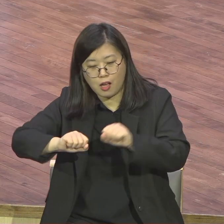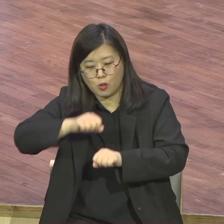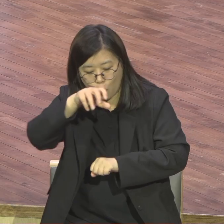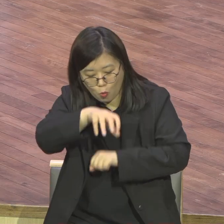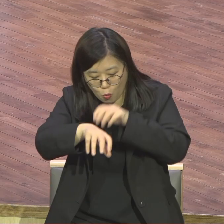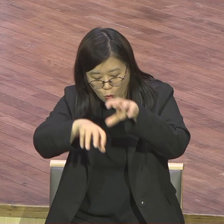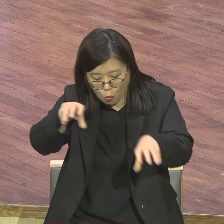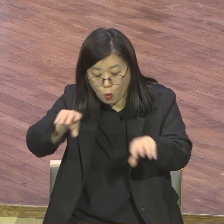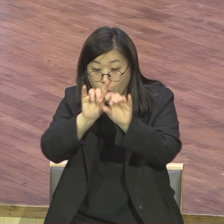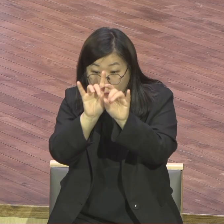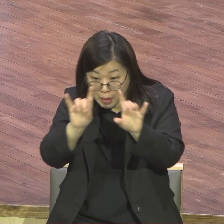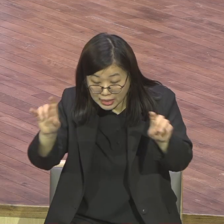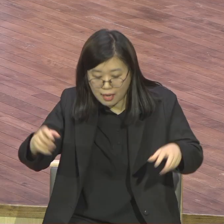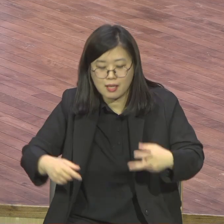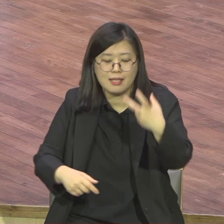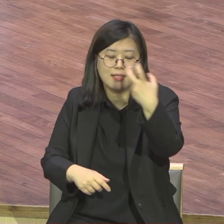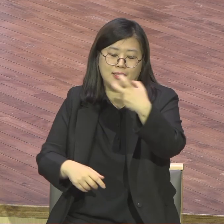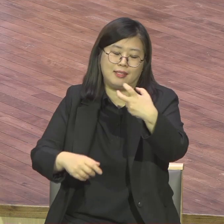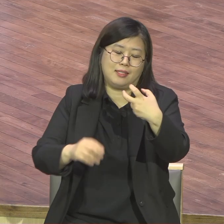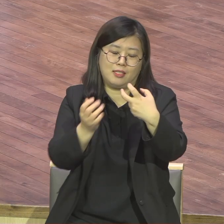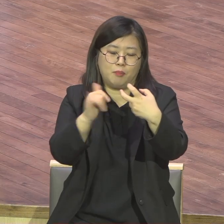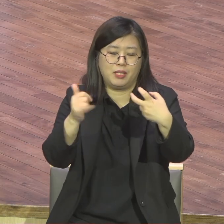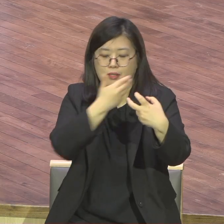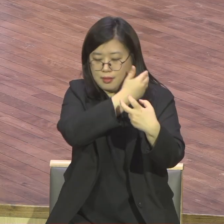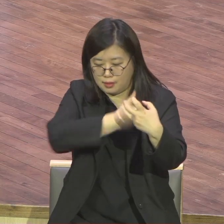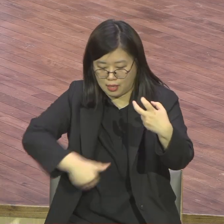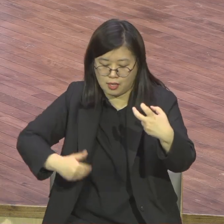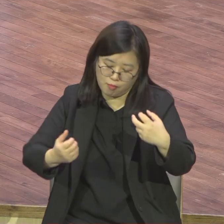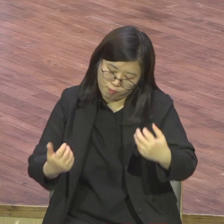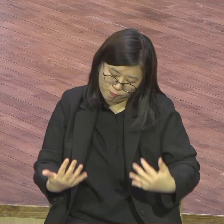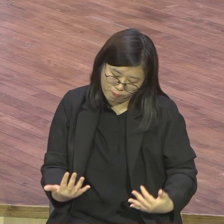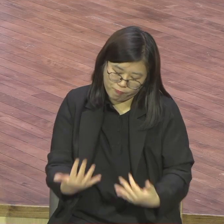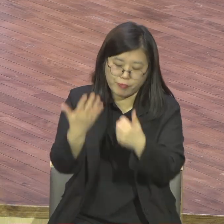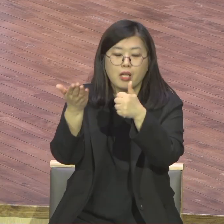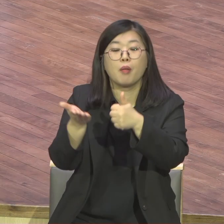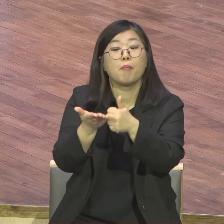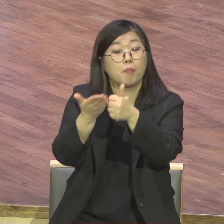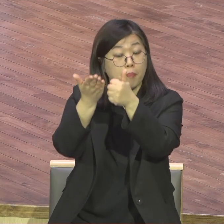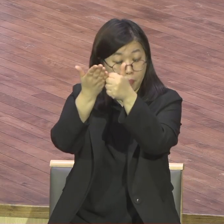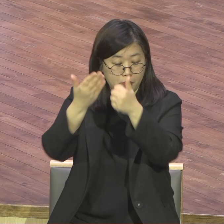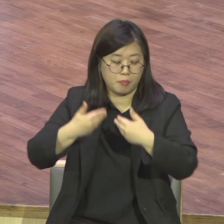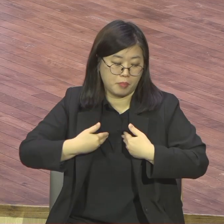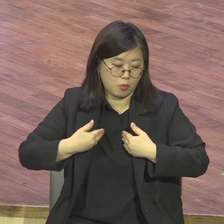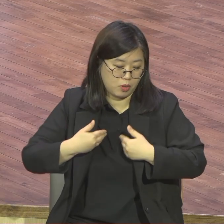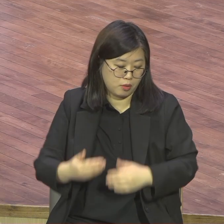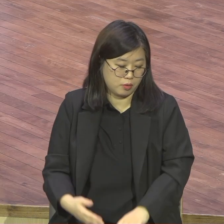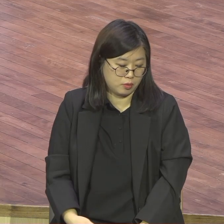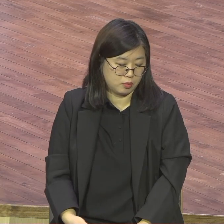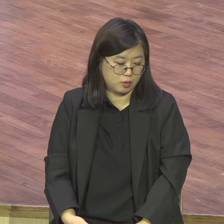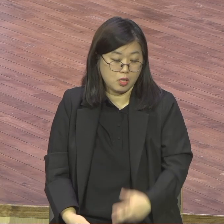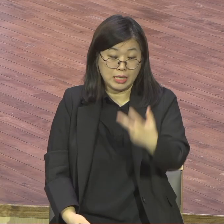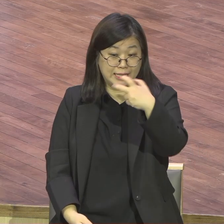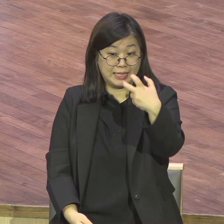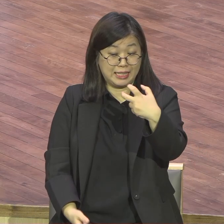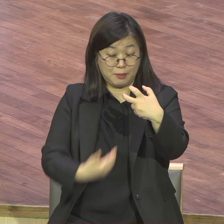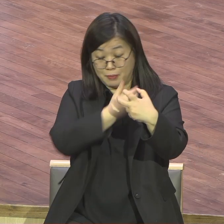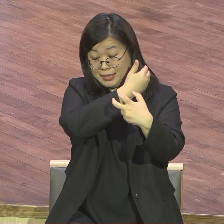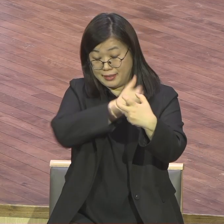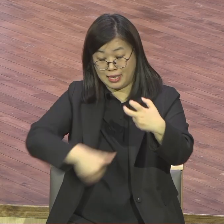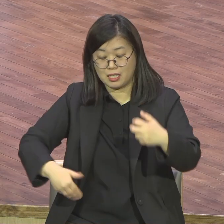라스트천 운동을 하면서 우리가 해야 될 것이 뭐냐 헌신하면서 해야 될 것이 70인 제자 70명에게 한번 올해